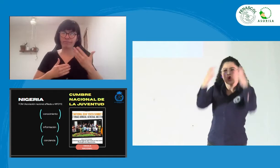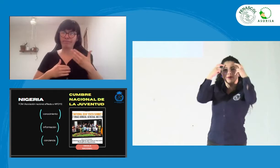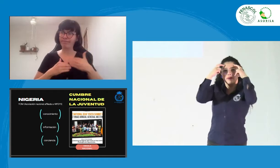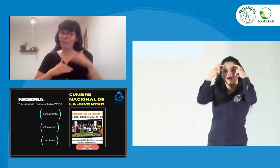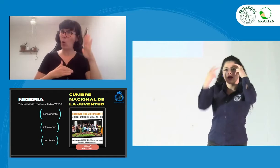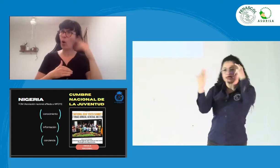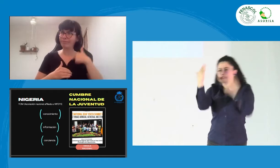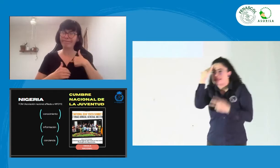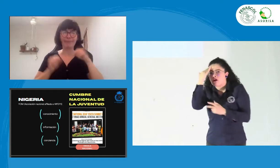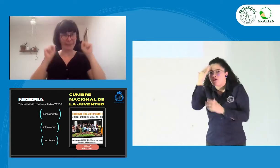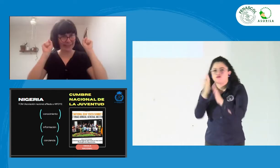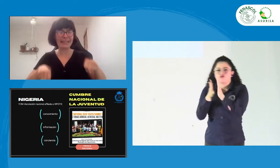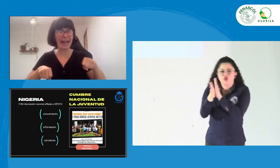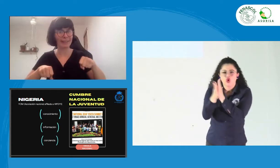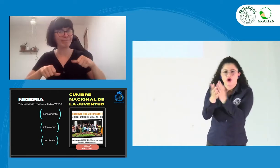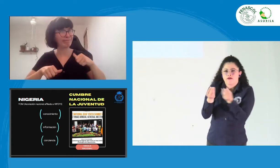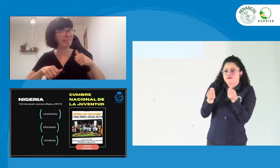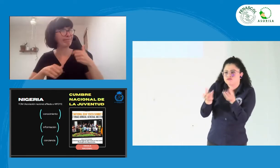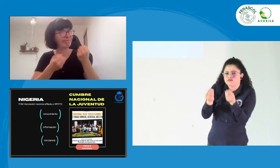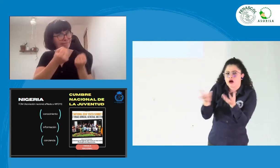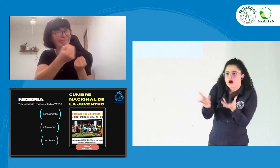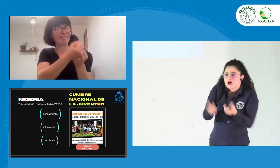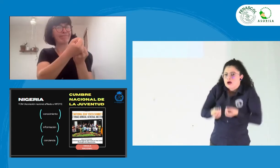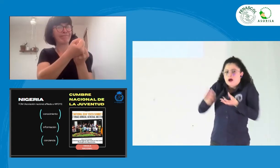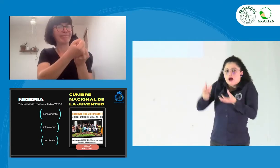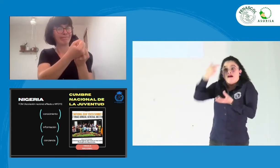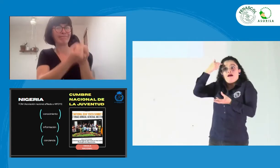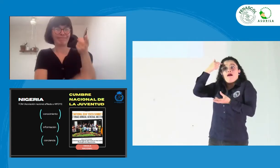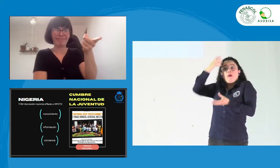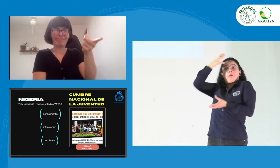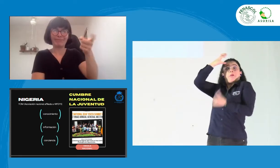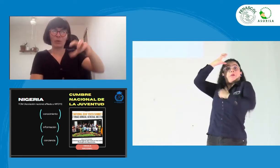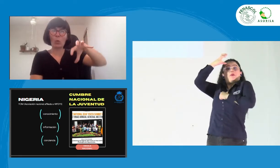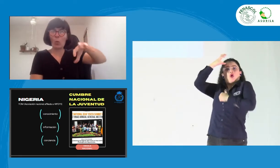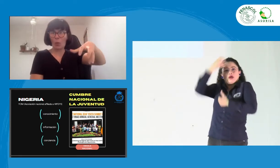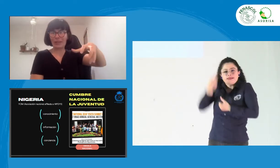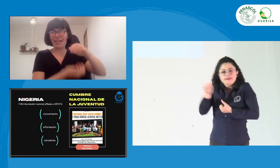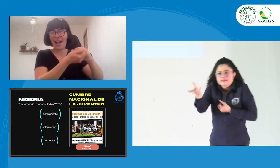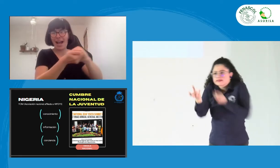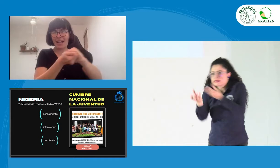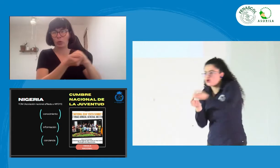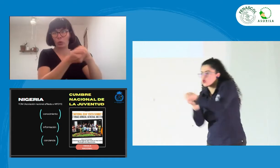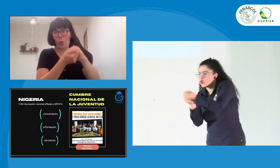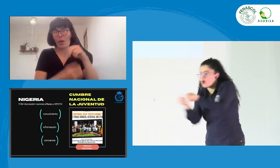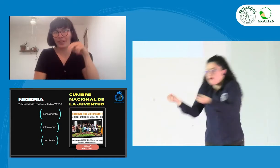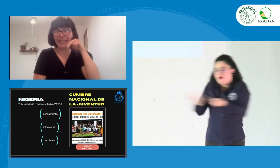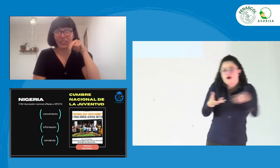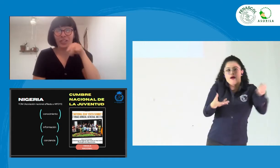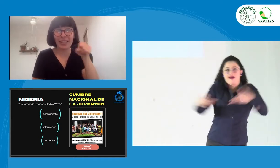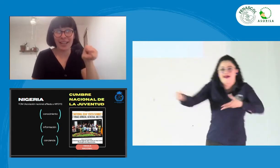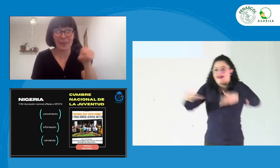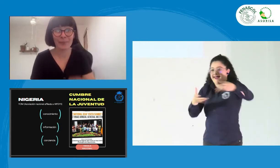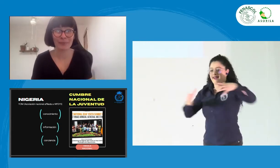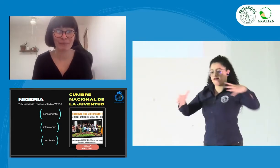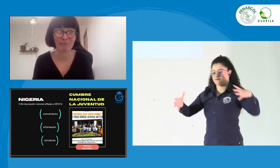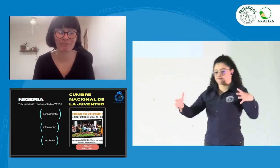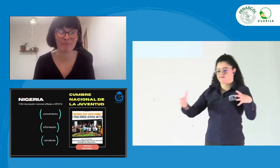esa transferencia de conocimiento, también el contar sus propias experiencias, el aportar a la